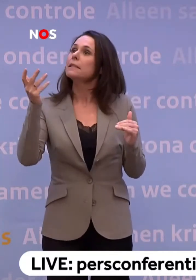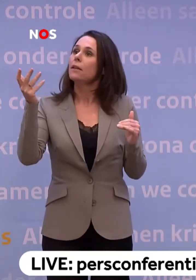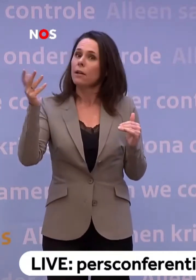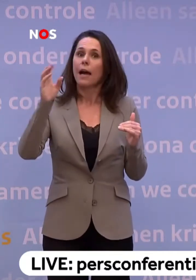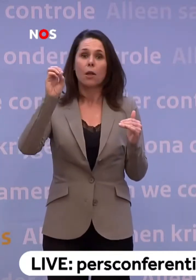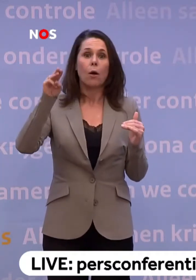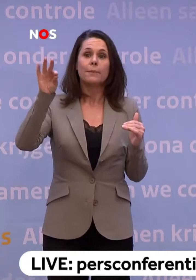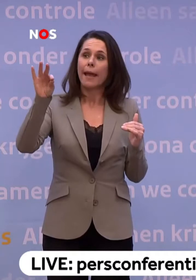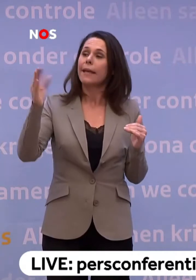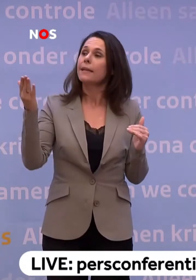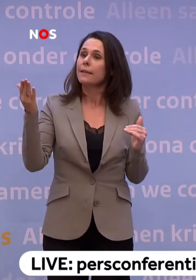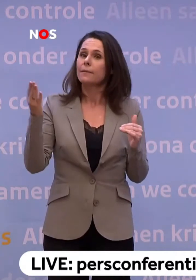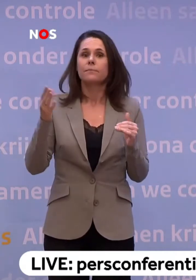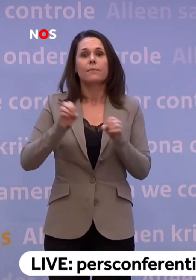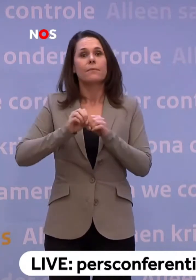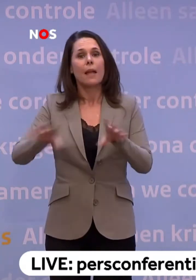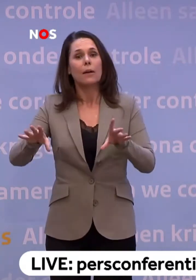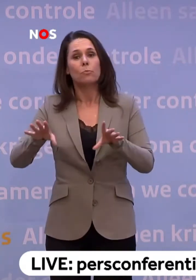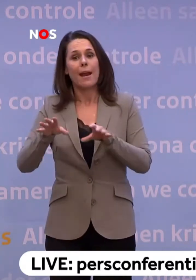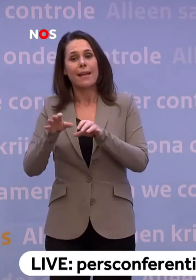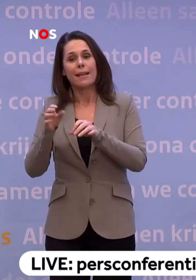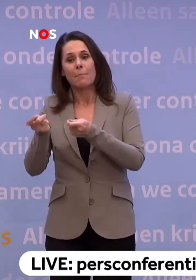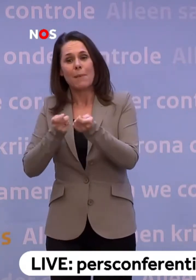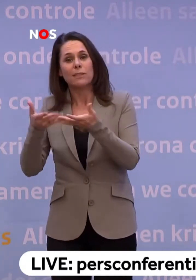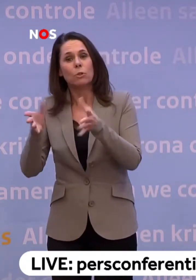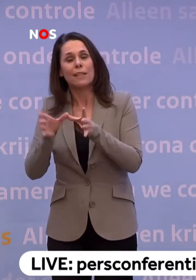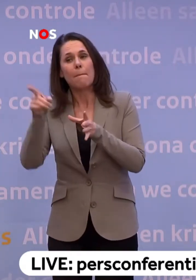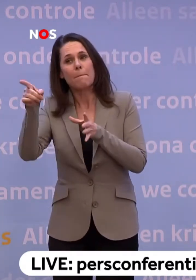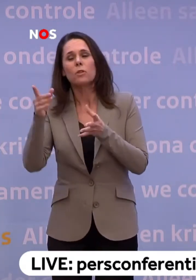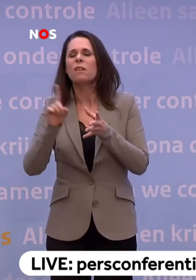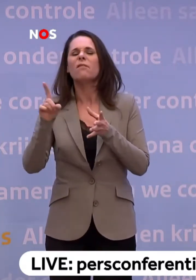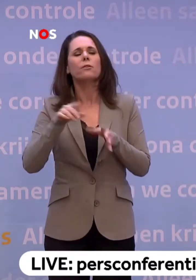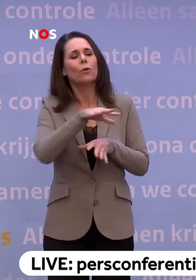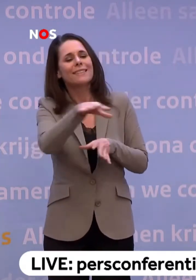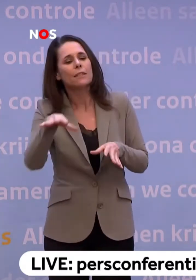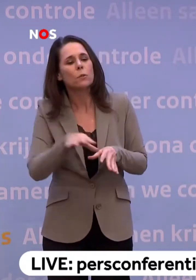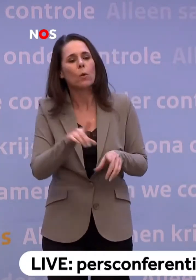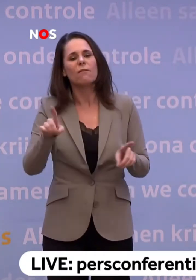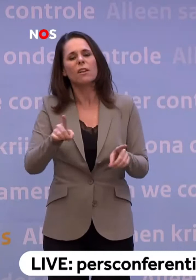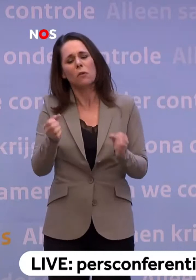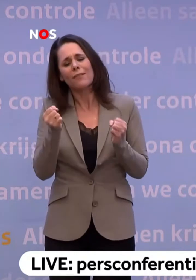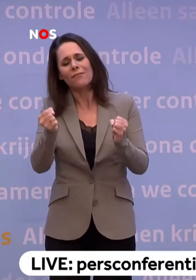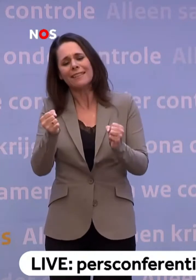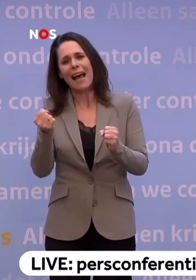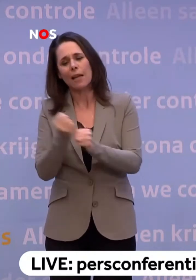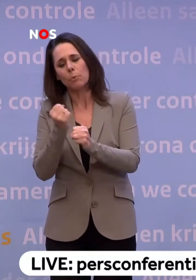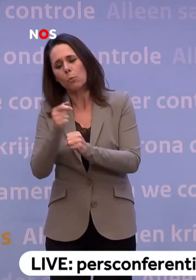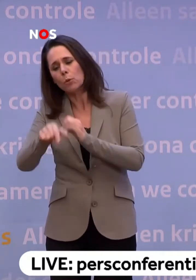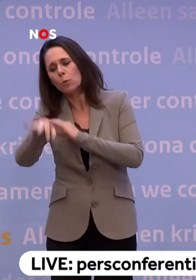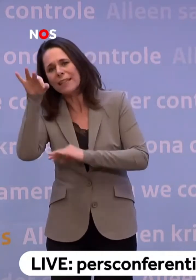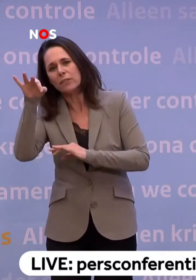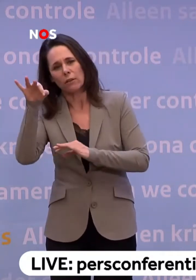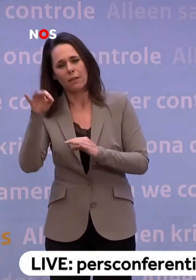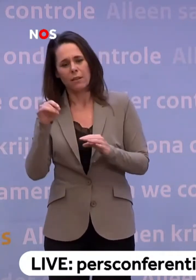OMT... ...het Outbreak Management Team om te zeggen... ...en welke sectoren, welke vitale beroepen zou je nu moeten kiezen. Dus dat past eigenlijk